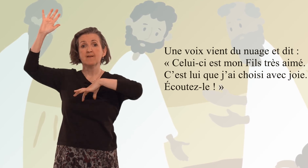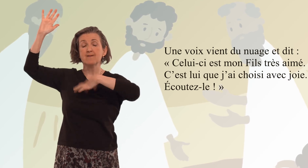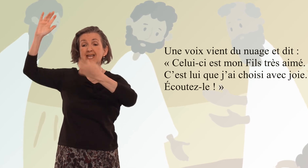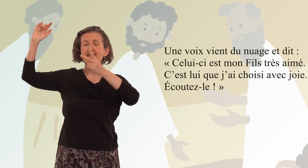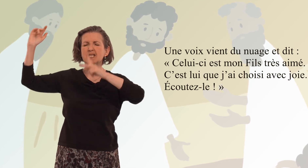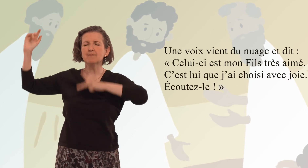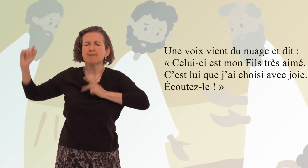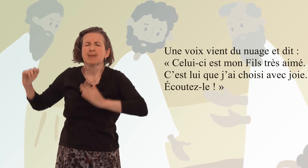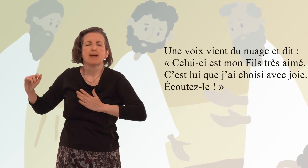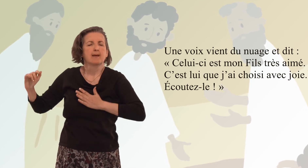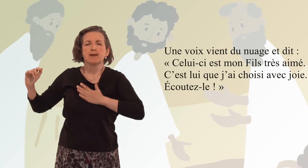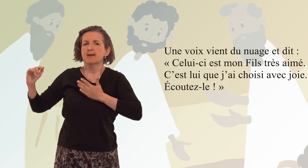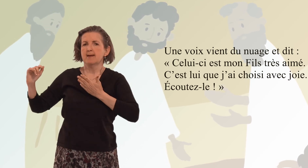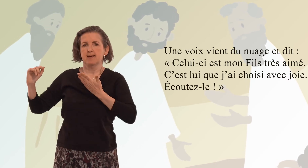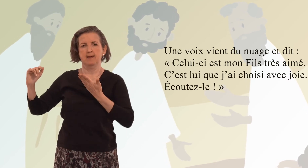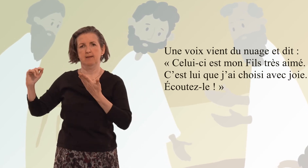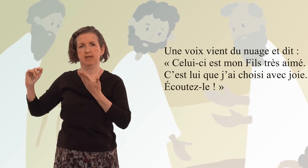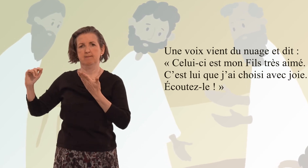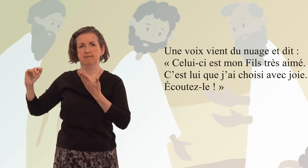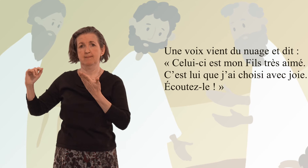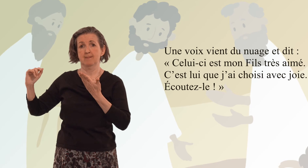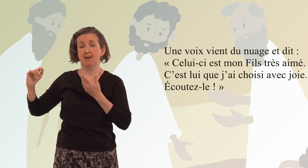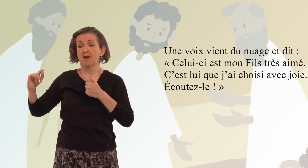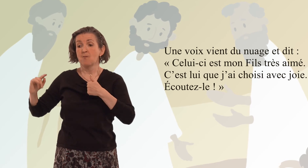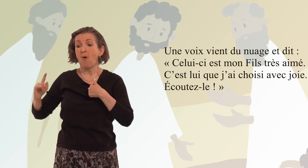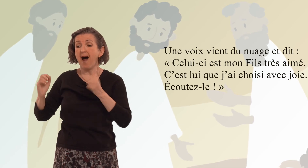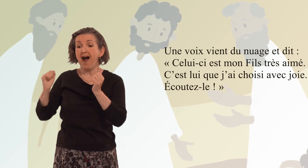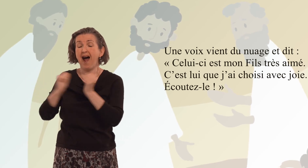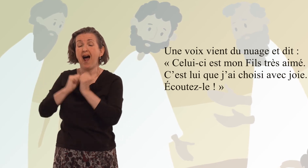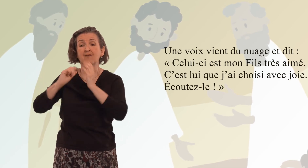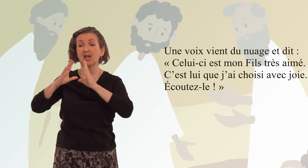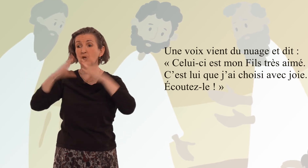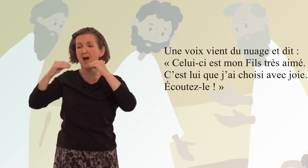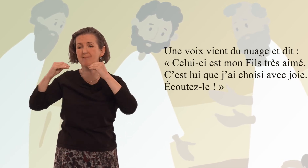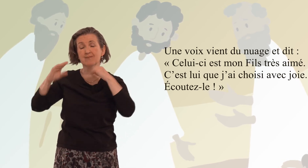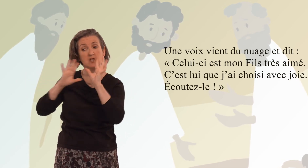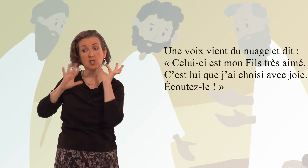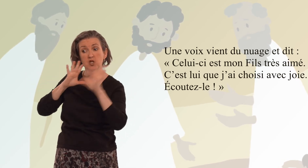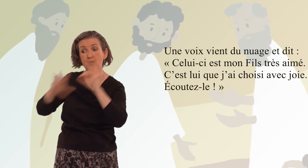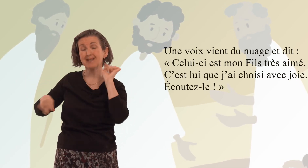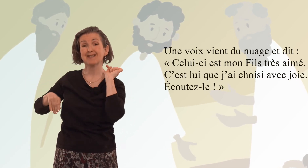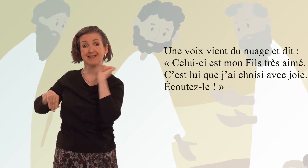C'est lui que j'ai choisi avec joie. Écoutez-le. »